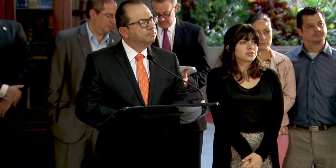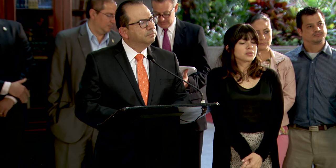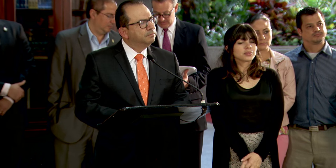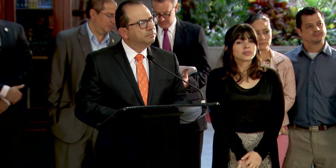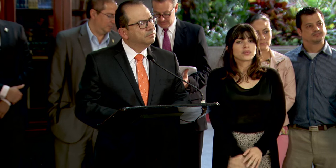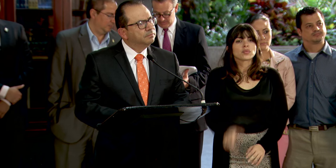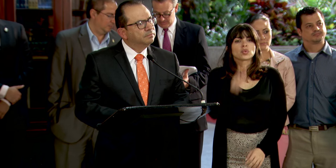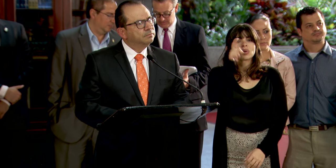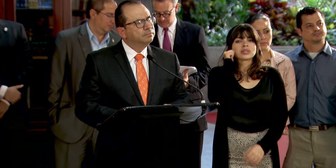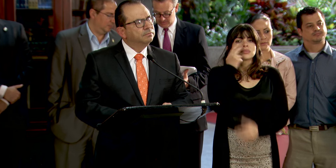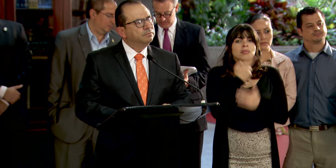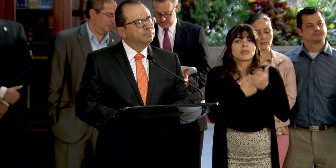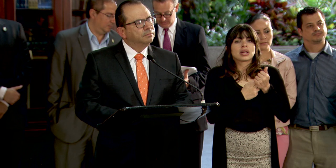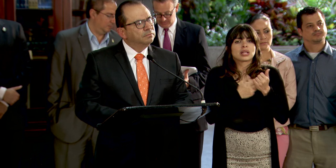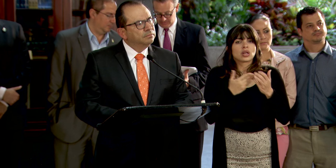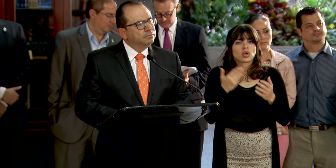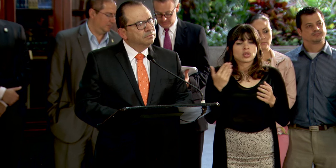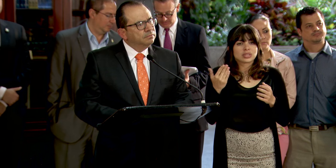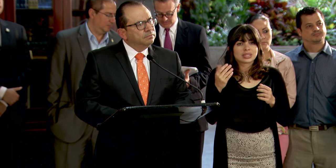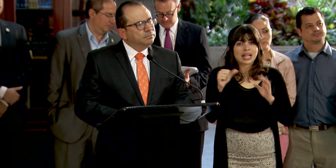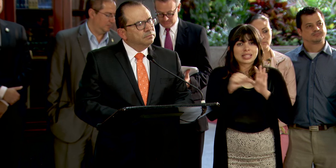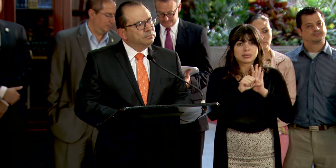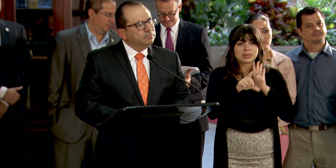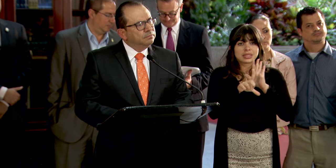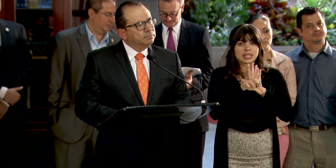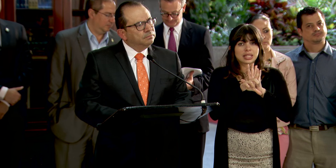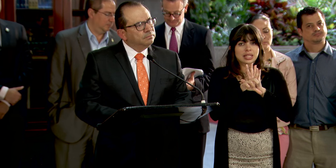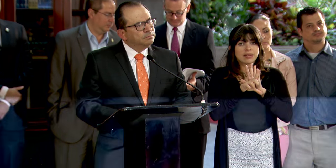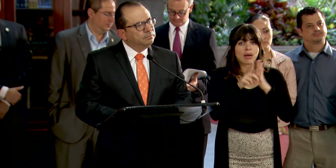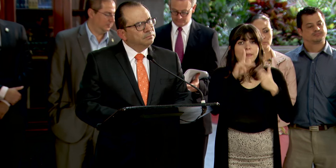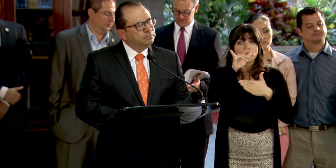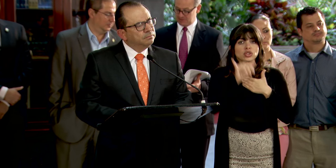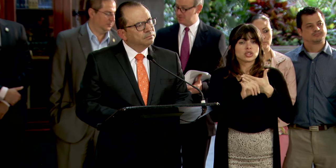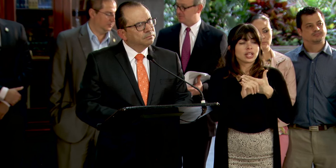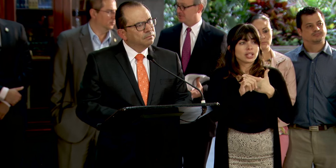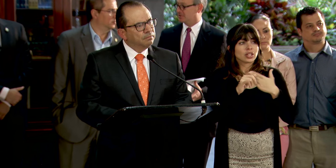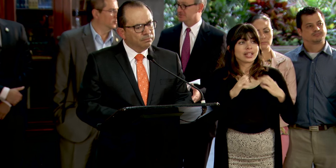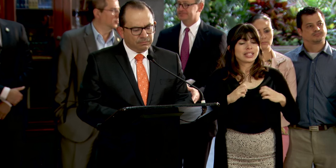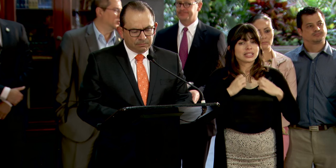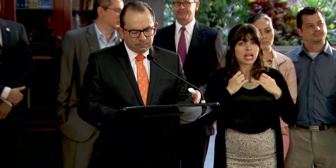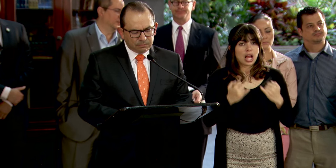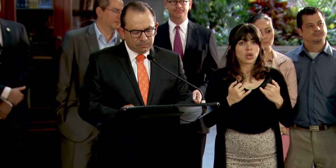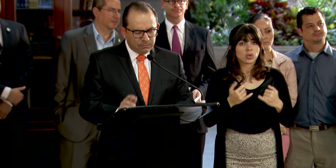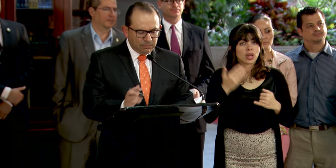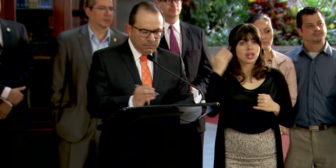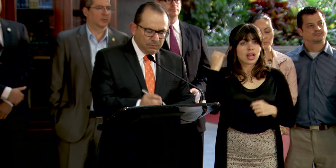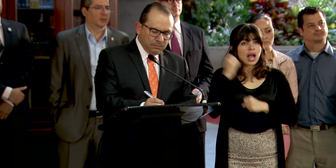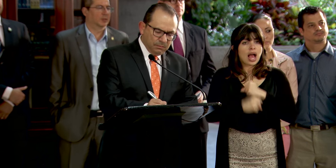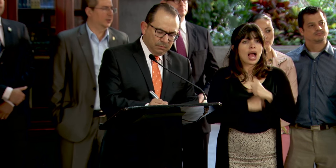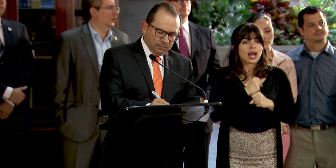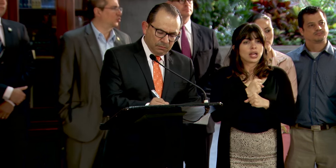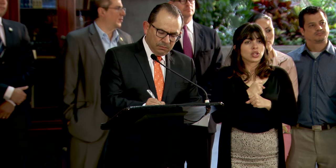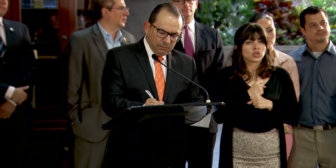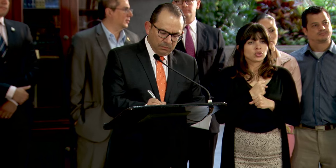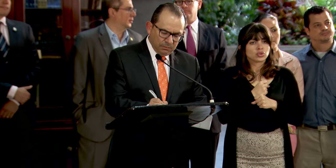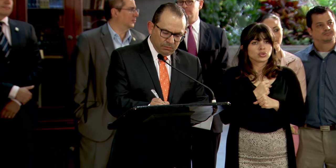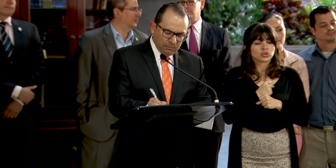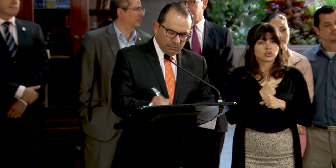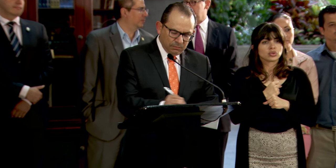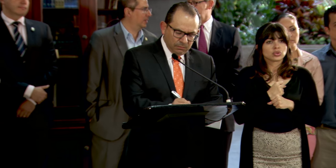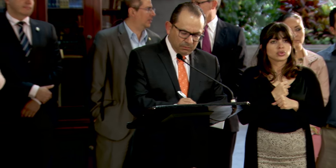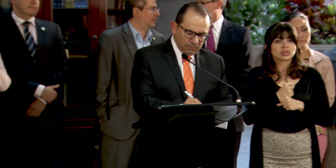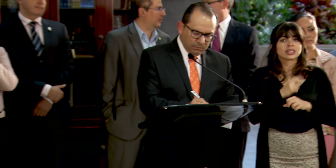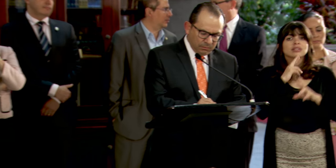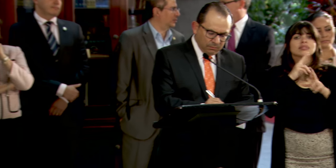Guillermo, un par de cosas. En la Asamblea Legislativa el proyecto existe desde hace años. Se dictó la